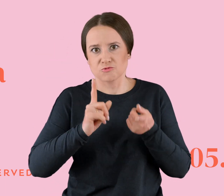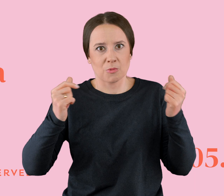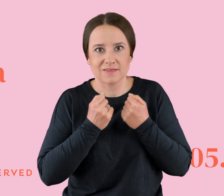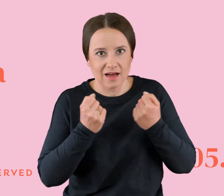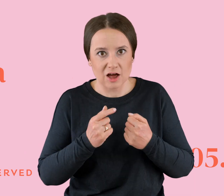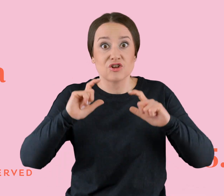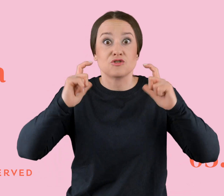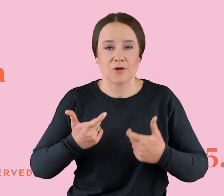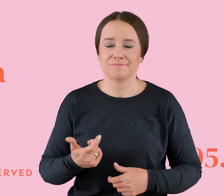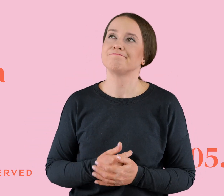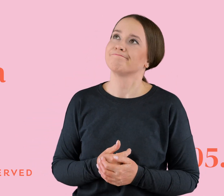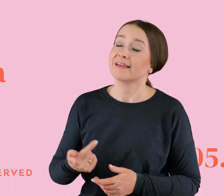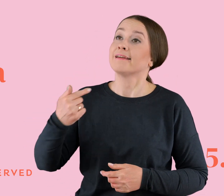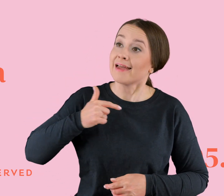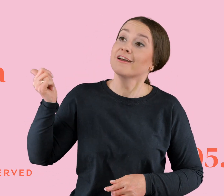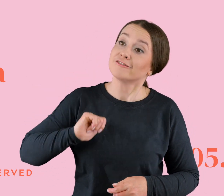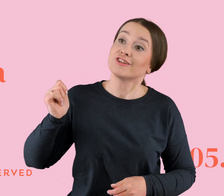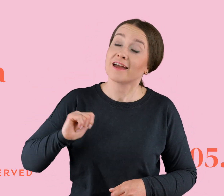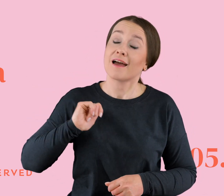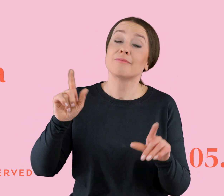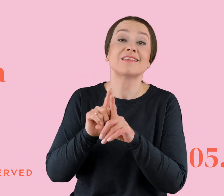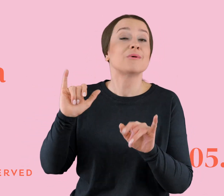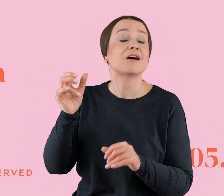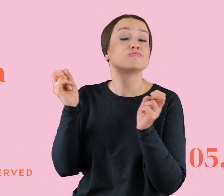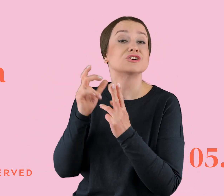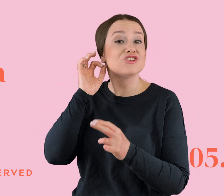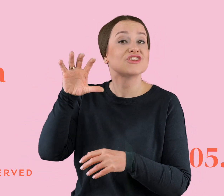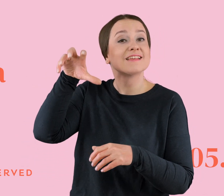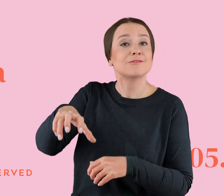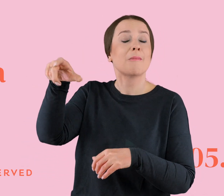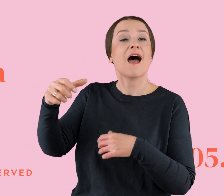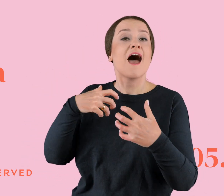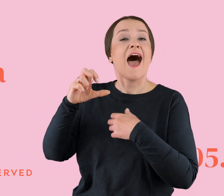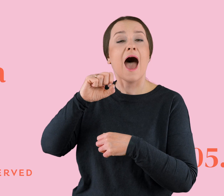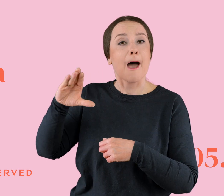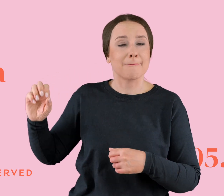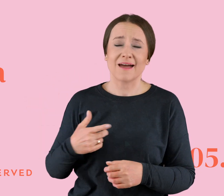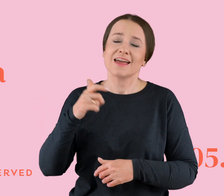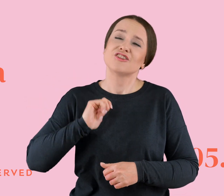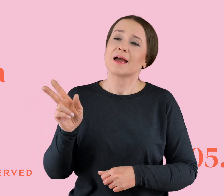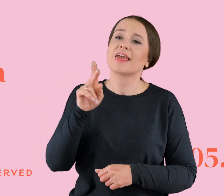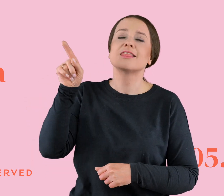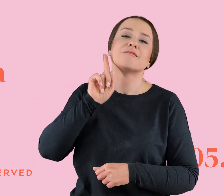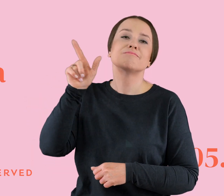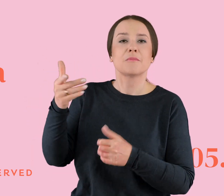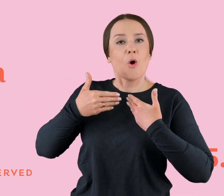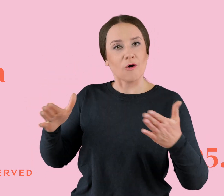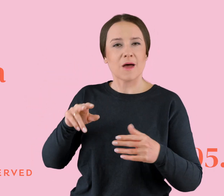więc ja czekałam, jak te laski z zespołu Alba. Czekałam, aż on się tak w pełni otworzy. I kiedy te problemy jego miną. I czemu to była